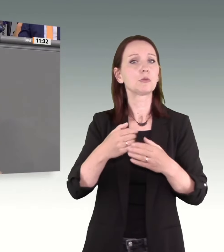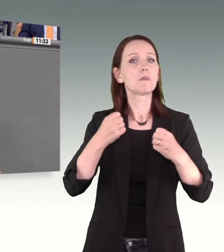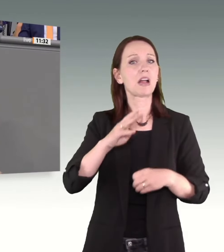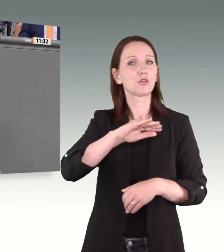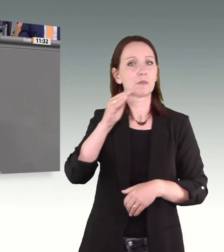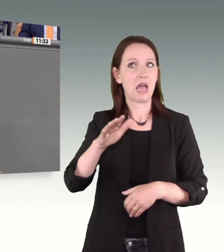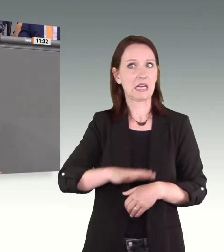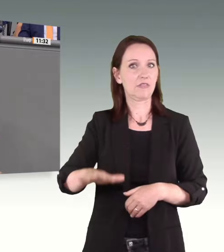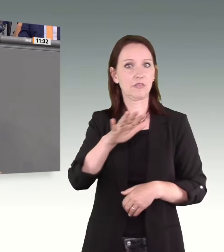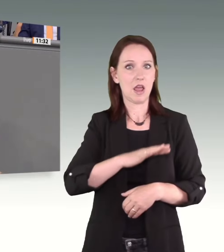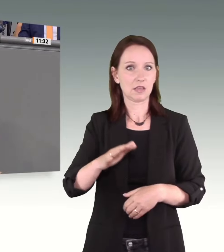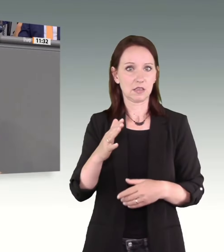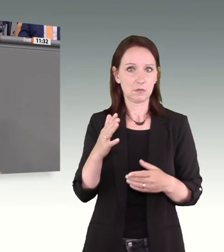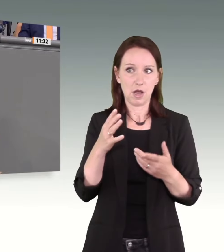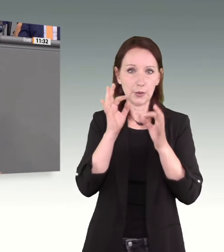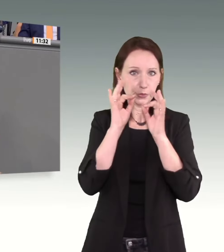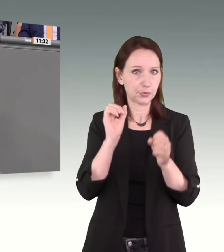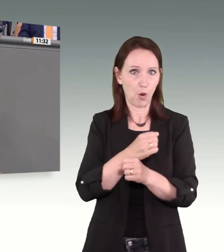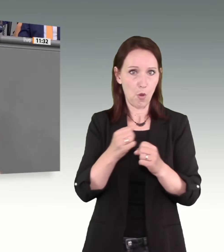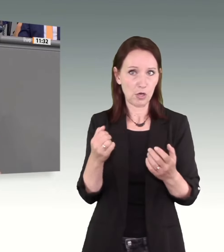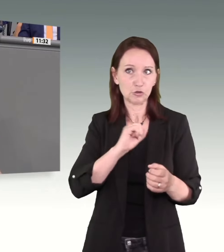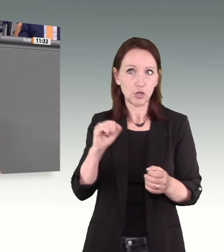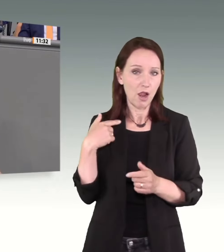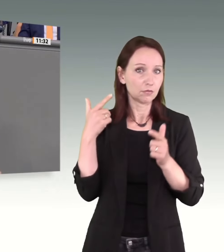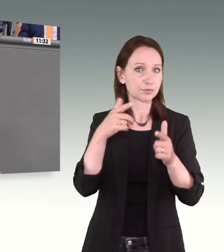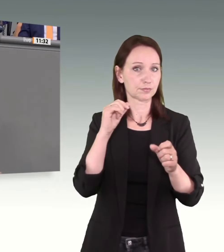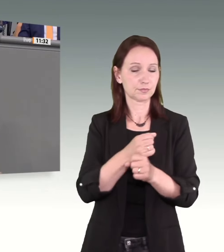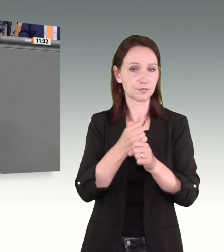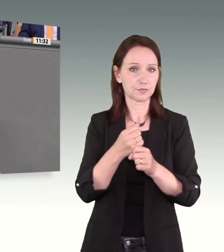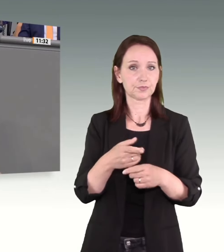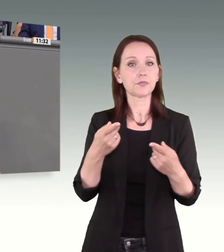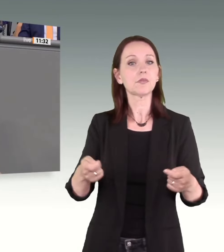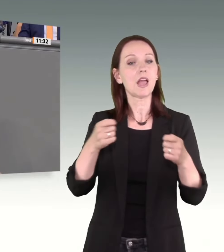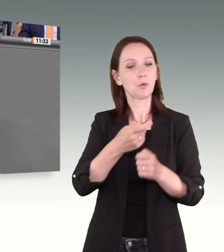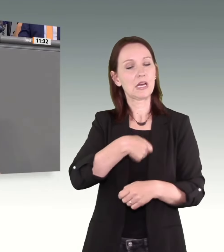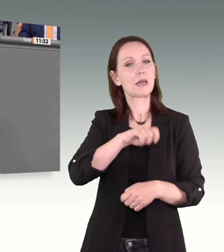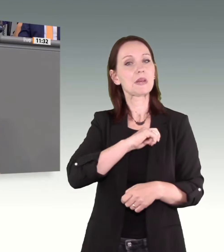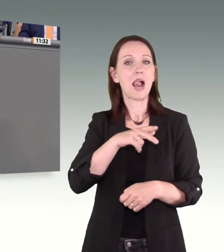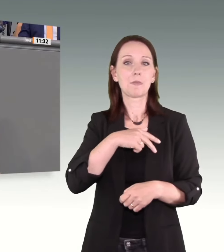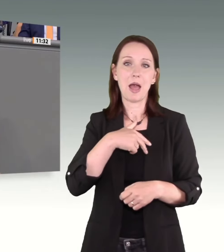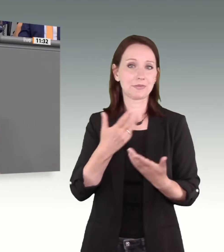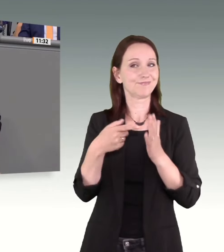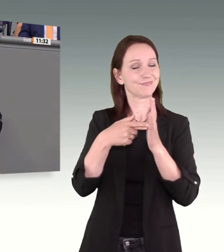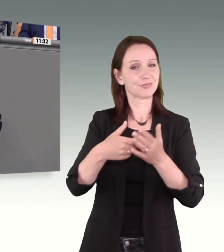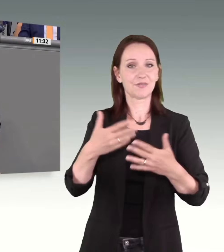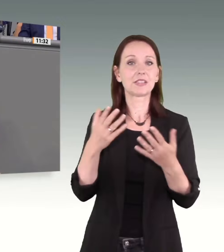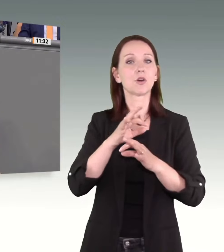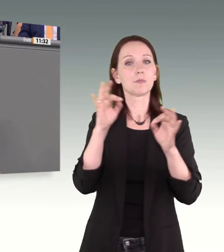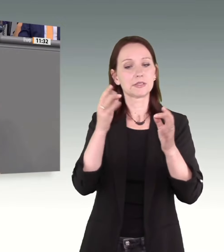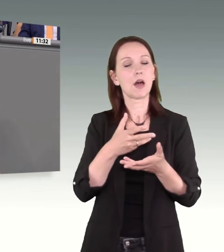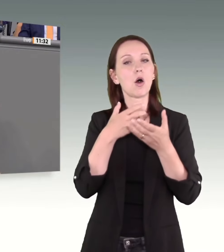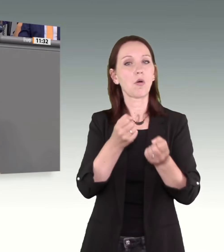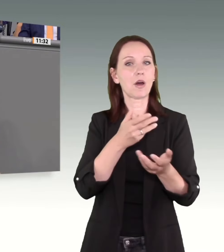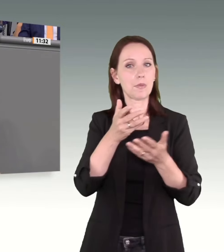Kriminalbeamten verweist darauf, dass es besser wäre, Opferberatungsstellen und die Prävention